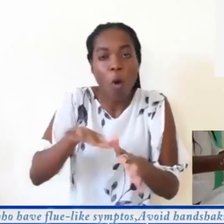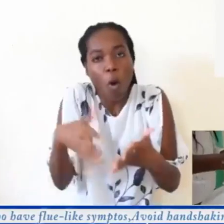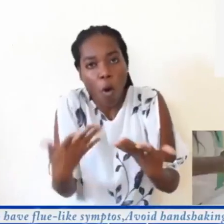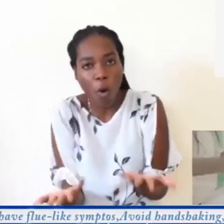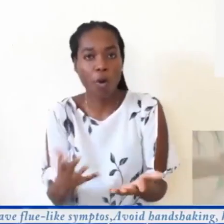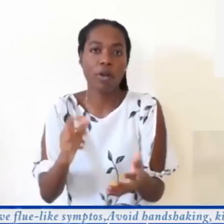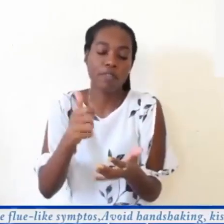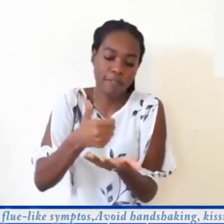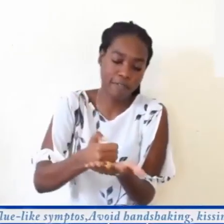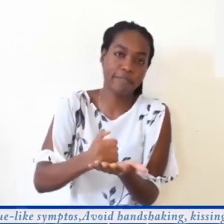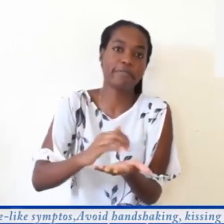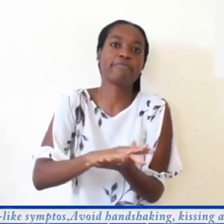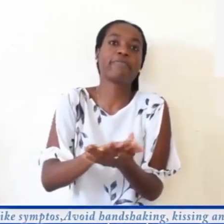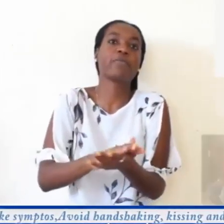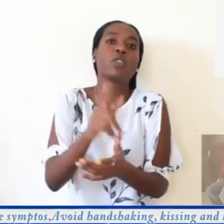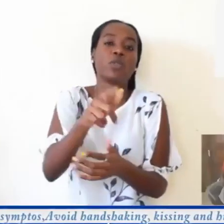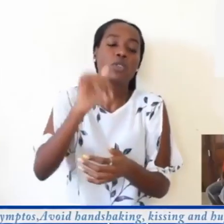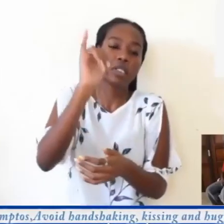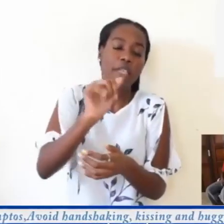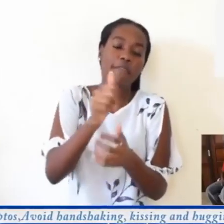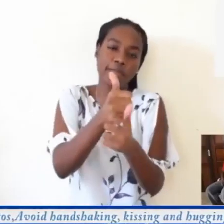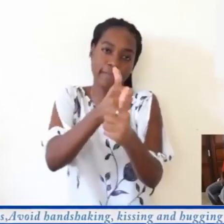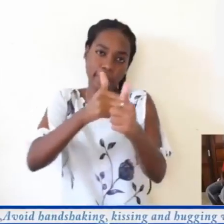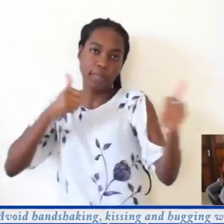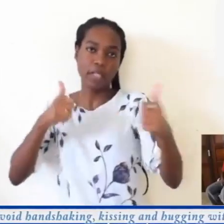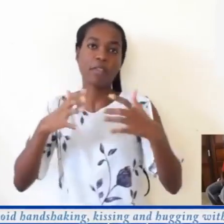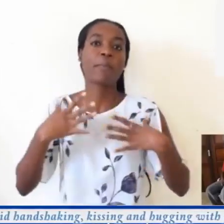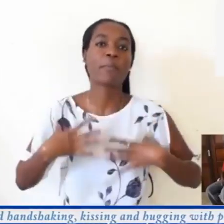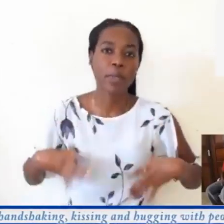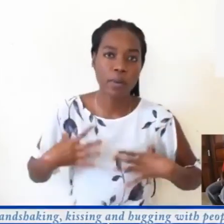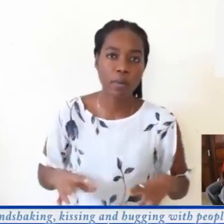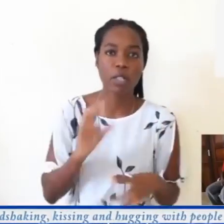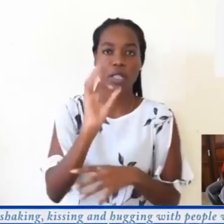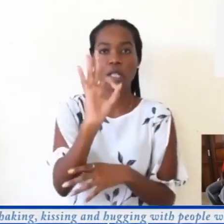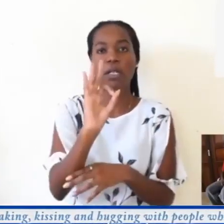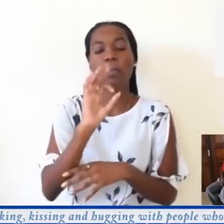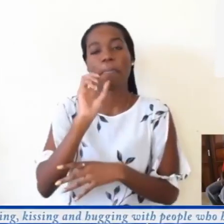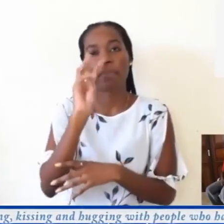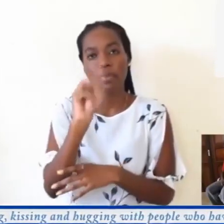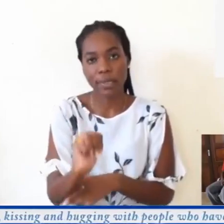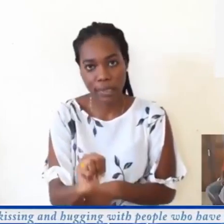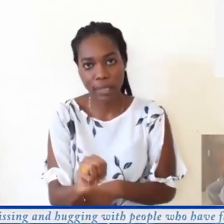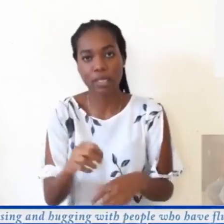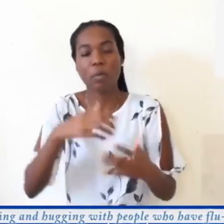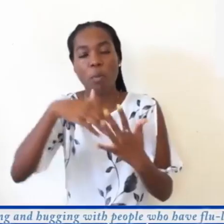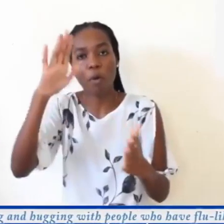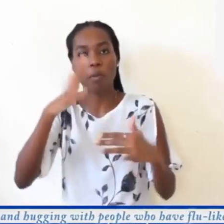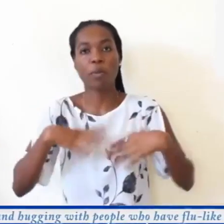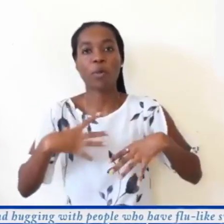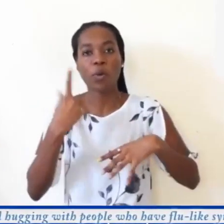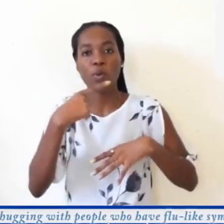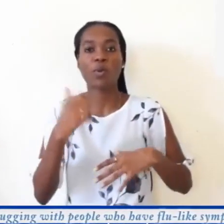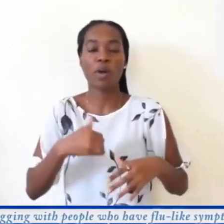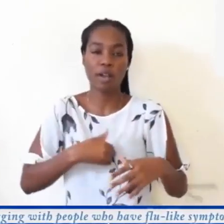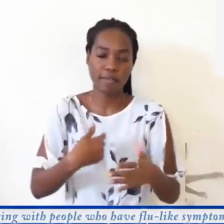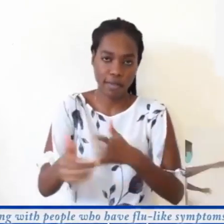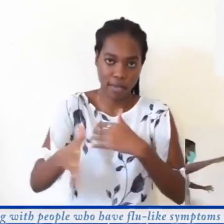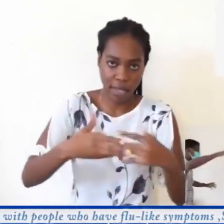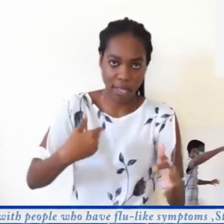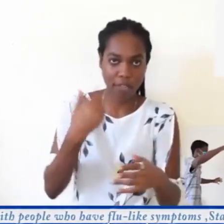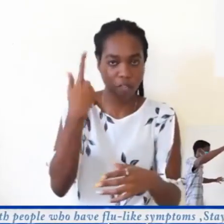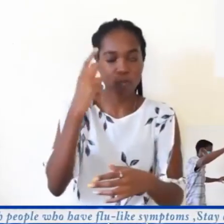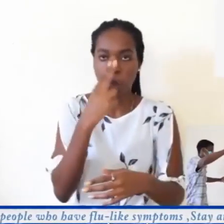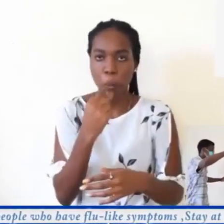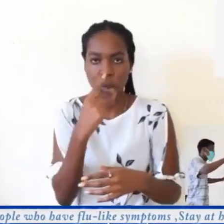ama kutumie sanitizer. Ka umbali wangalao mita moja hadi tatu, hasa na watu walio na dalili za mafua.